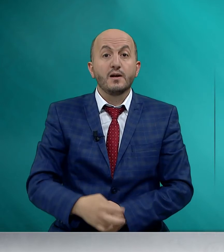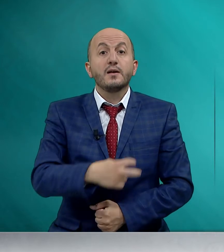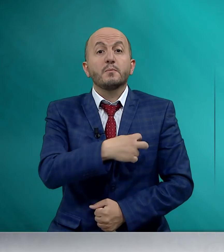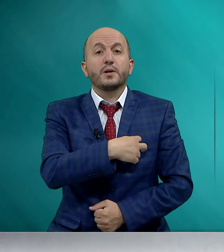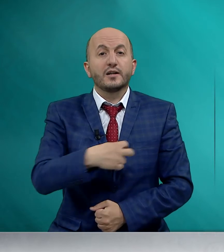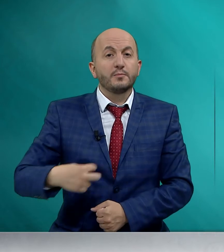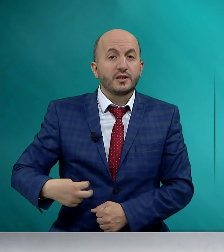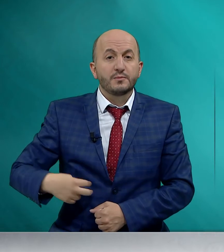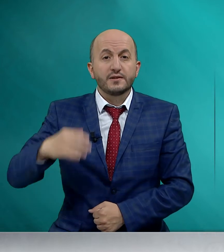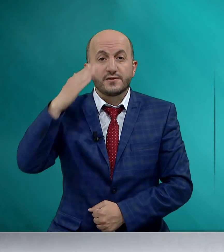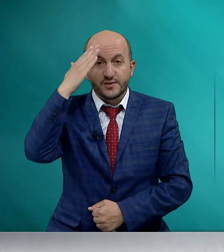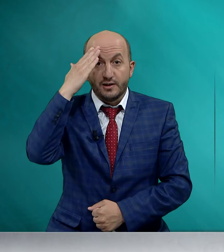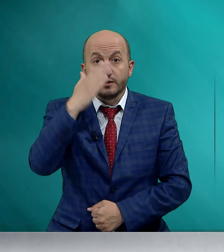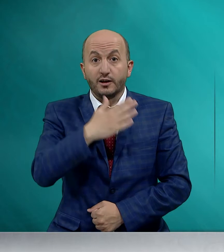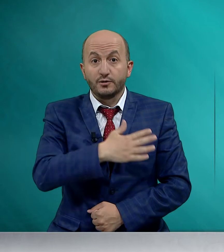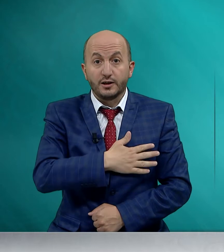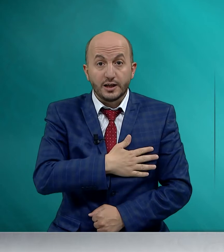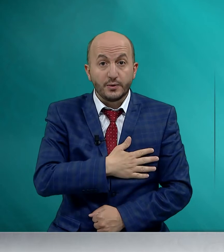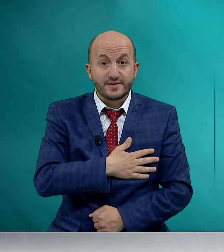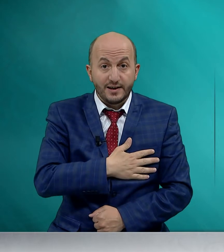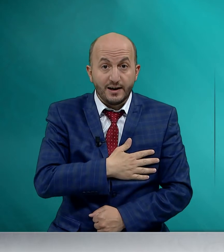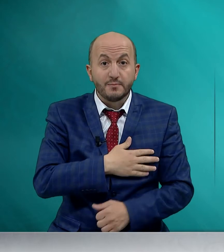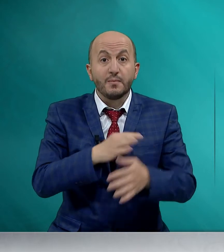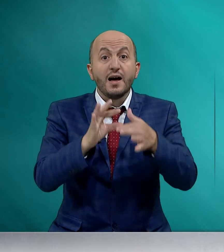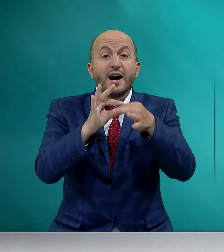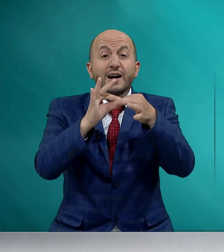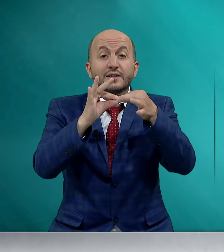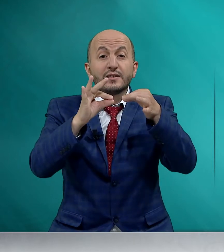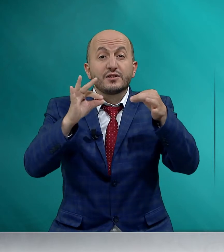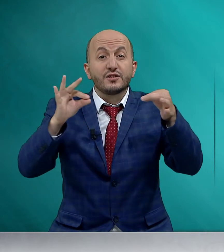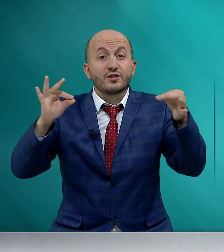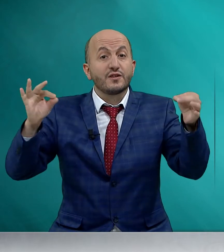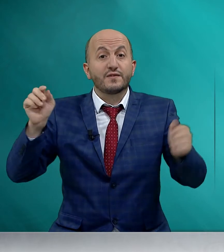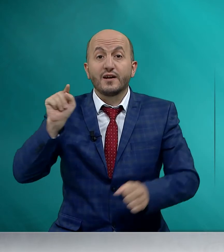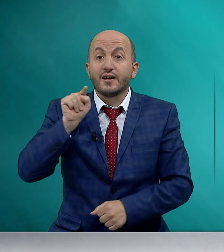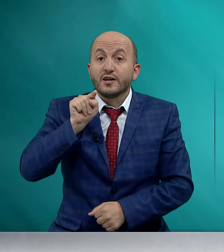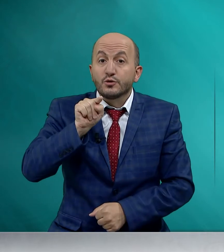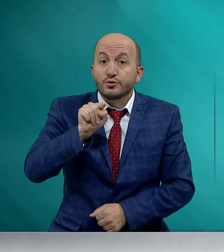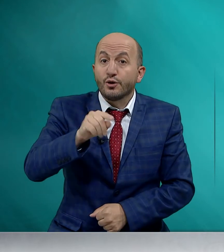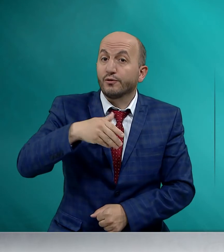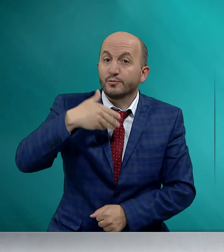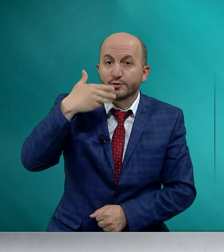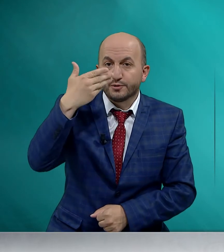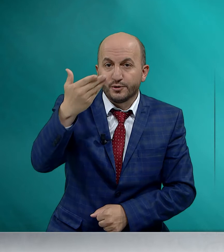Peygamberimiz sallallahu aleyhi ve sellem hadisi şerifte şöyle buyuruyor.